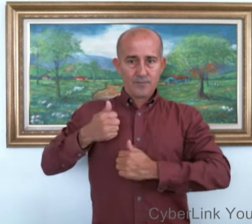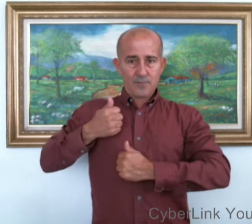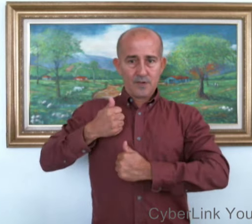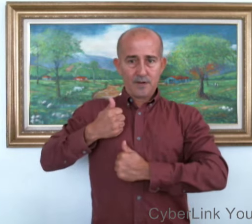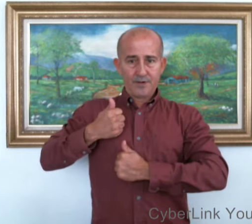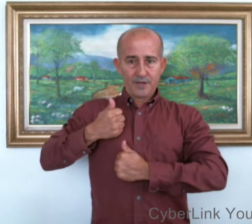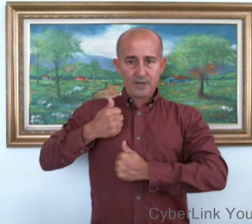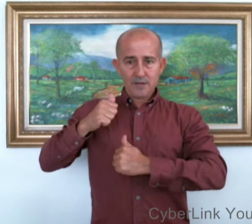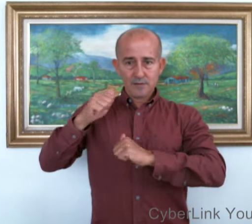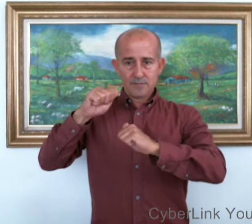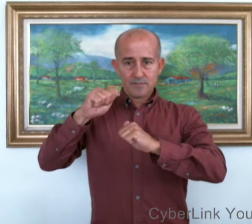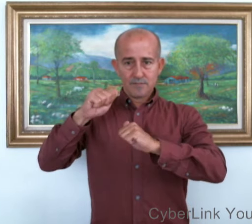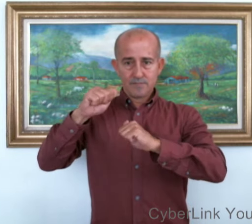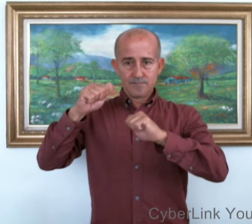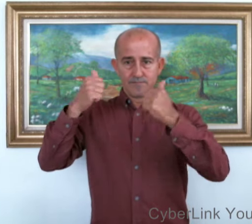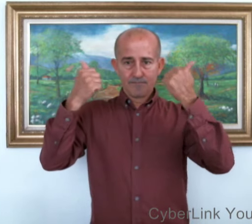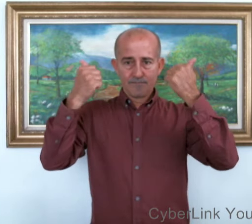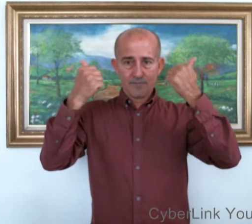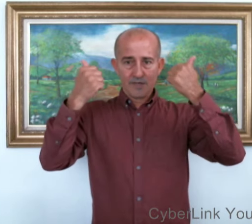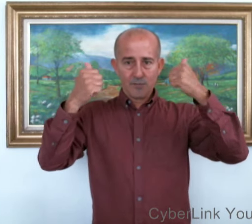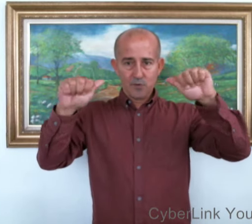Abril. Hacemos.